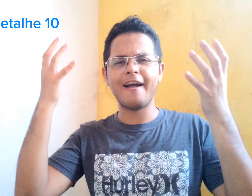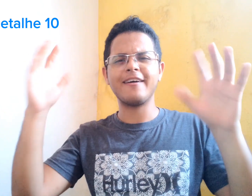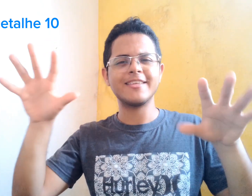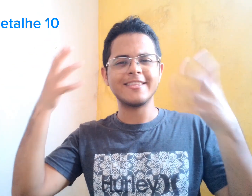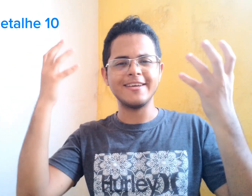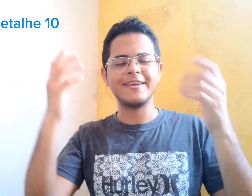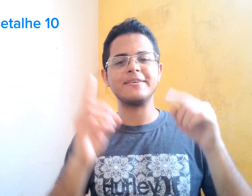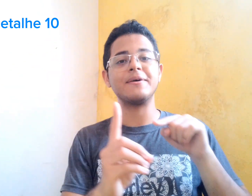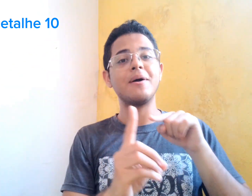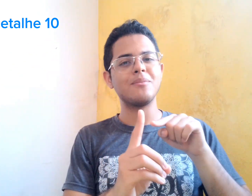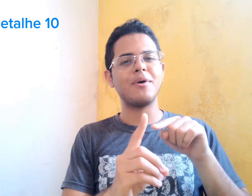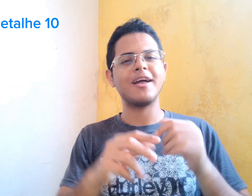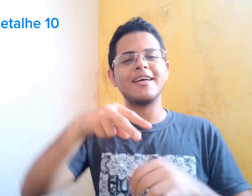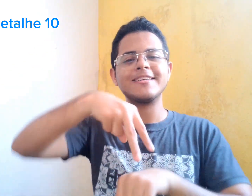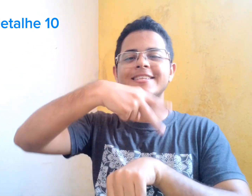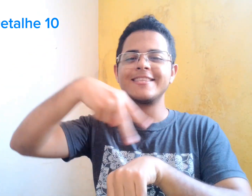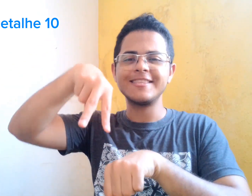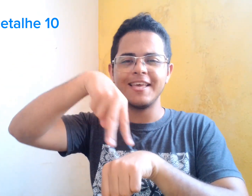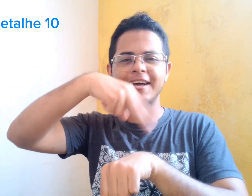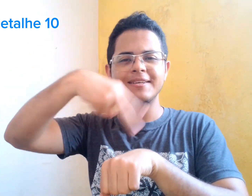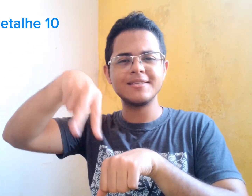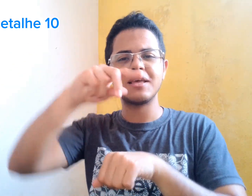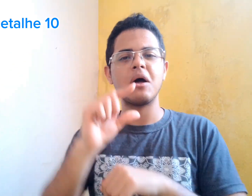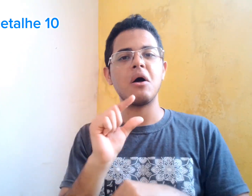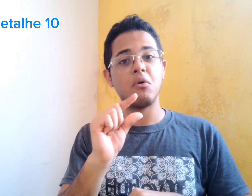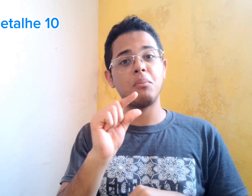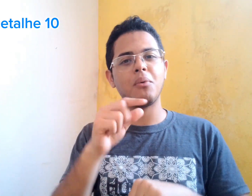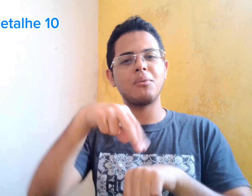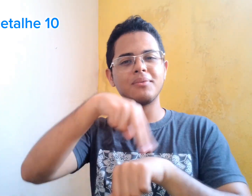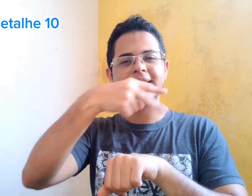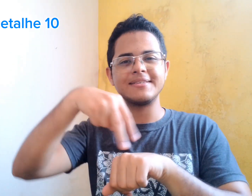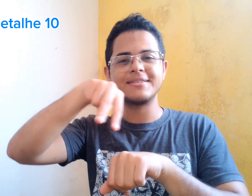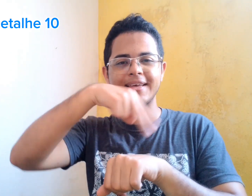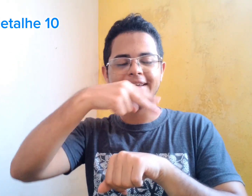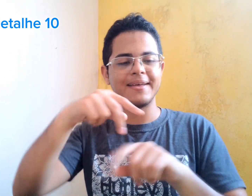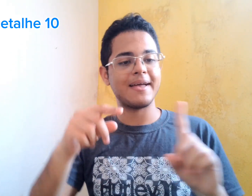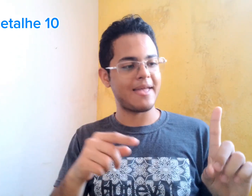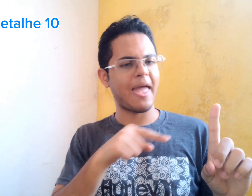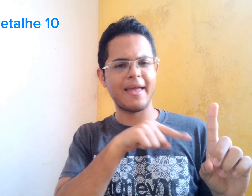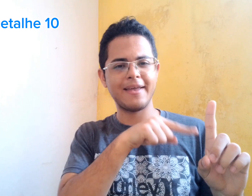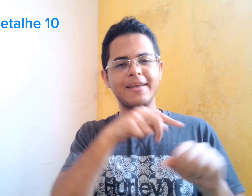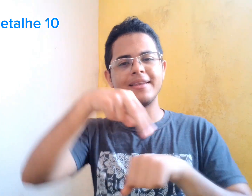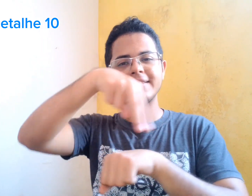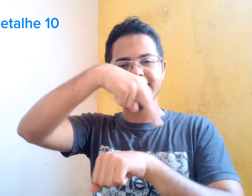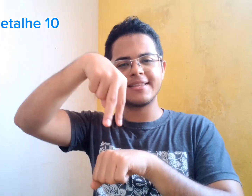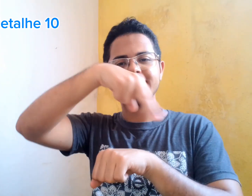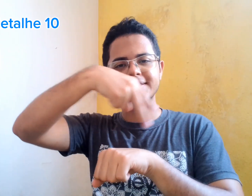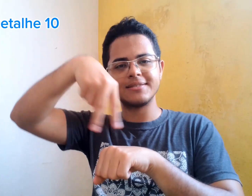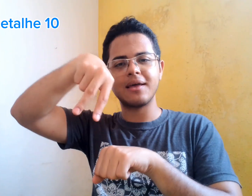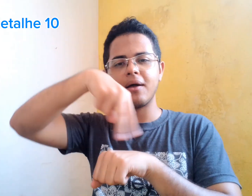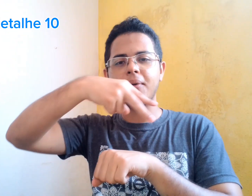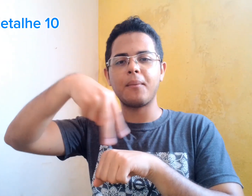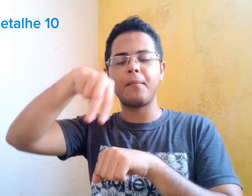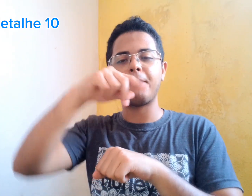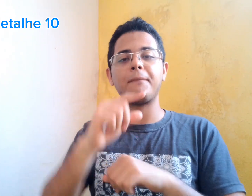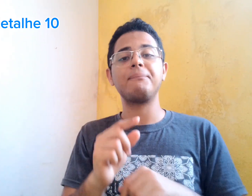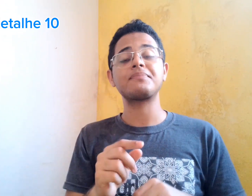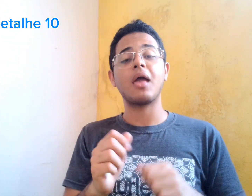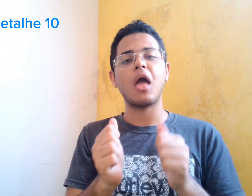Na hora que ele lembrou... Ele começou a dançar um pouco... No hospital com ela.